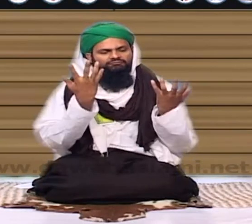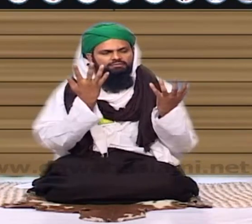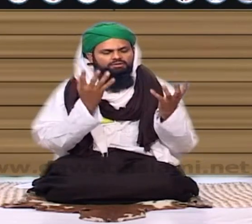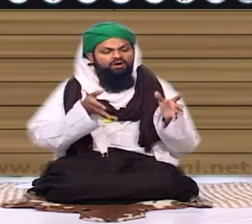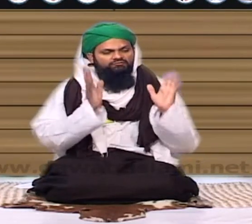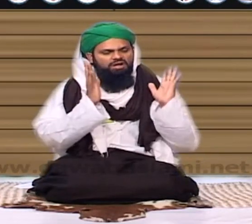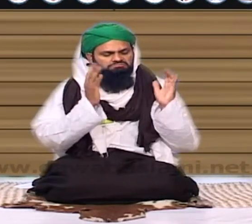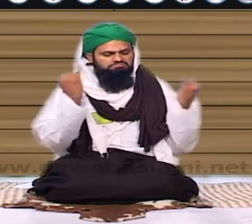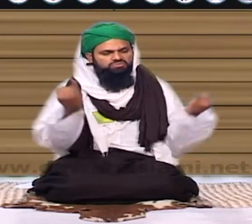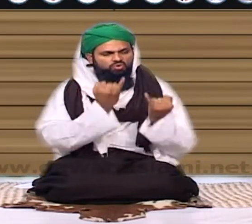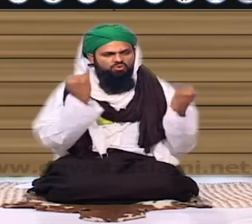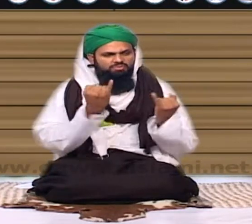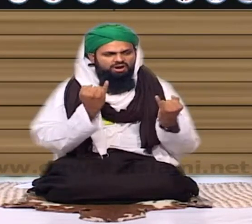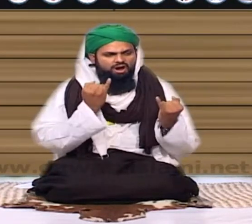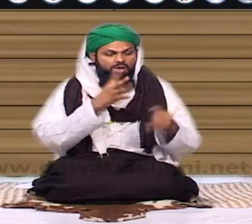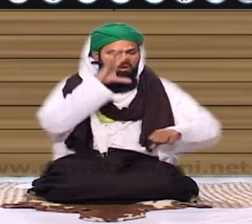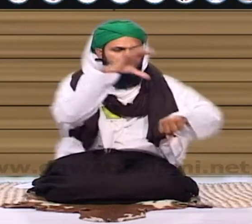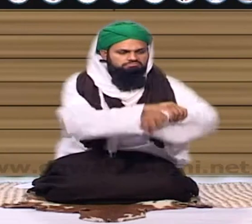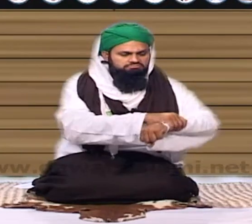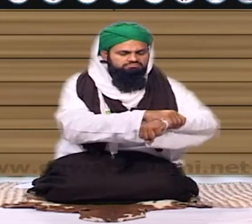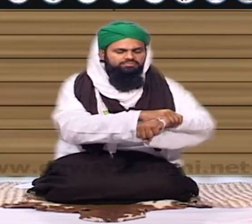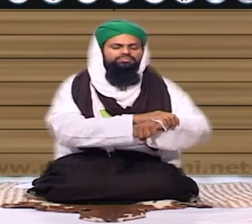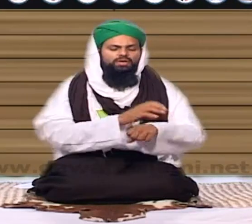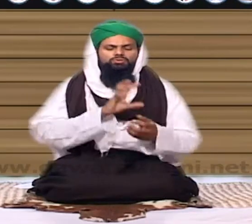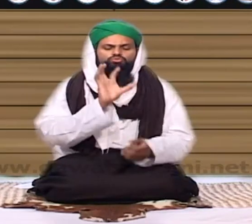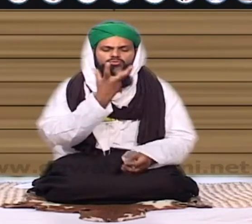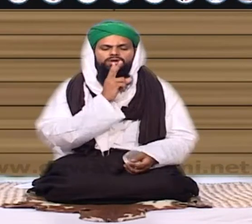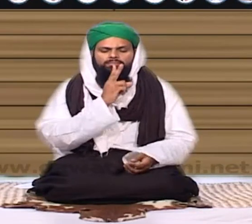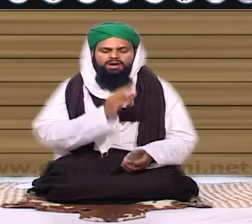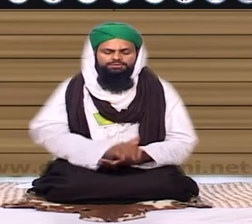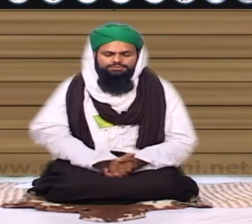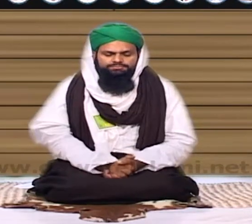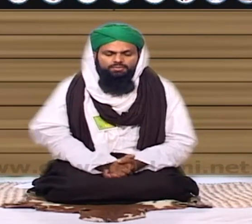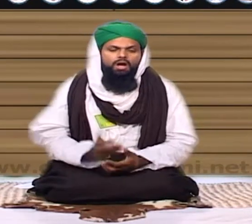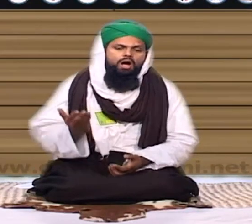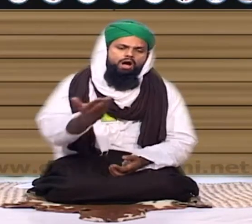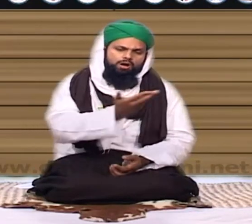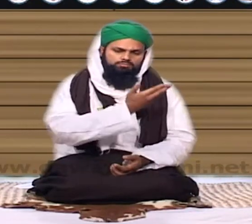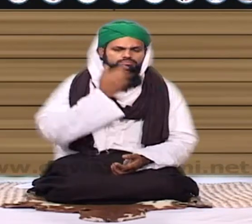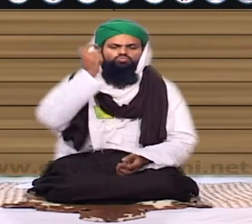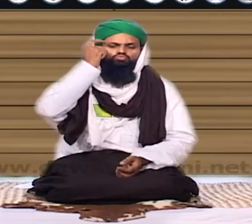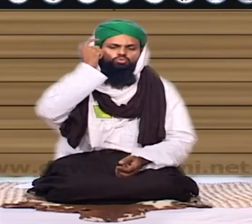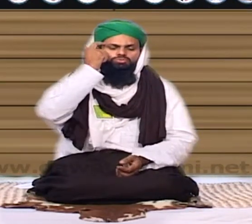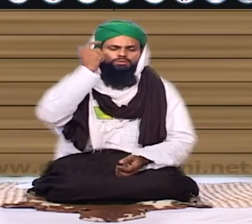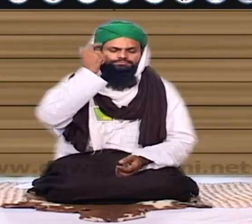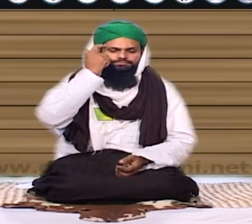یہ بے خطر پھر رہا ابھی ہاتھ چڑ جائے گا ان کے یہ تو تھی ایک دنیاوی مثال اب اپنے اوپر سوچئے